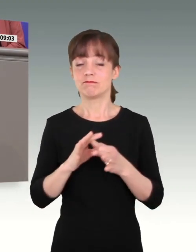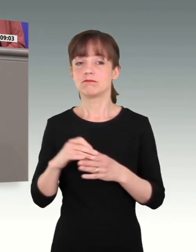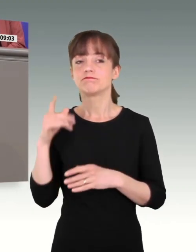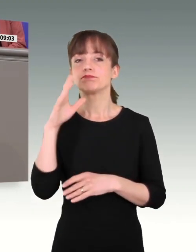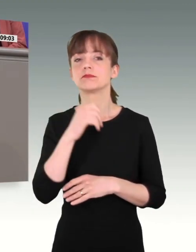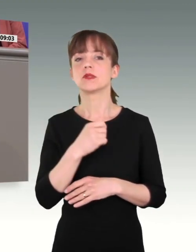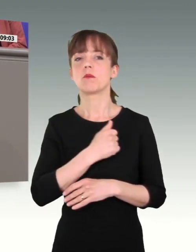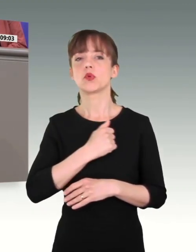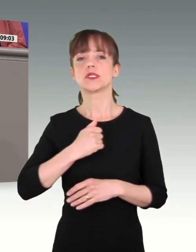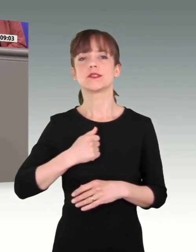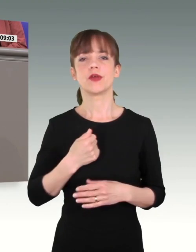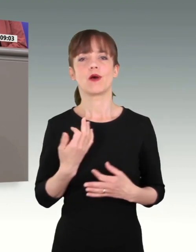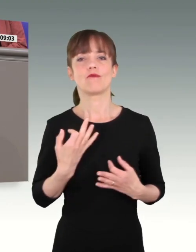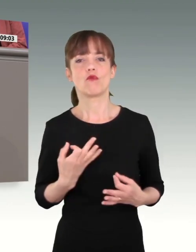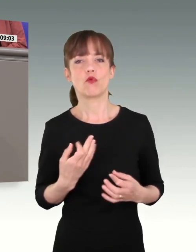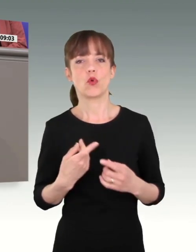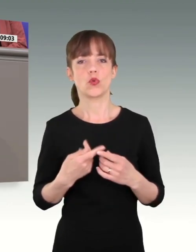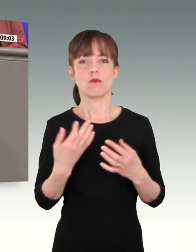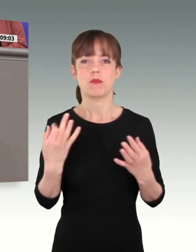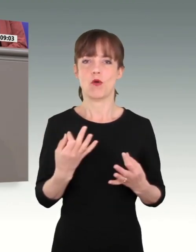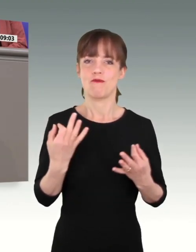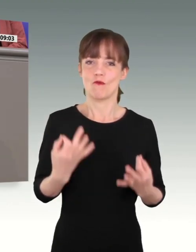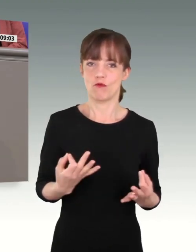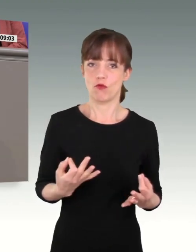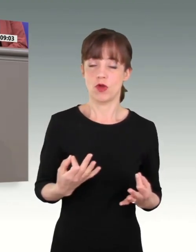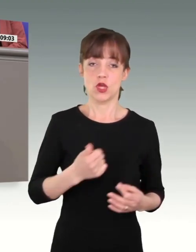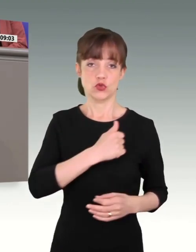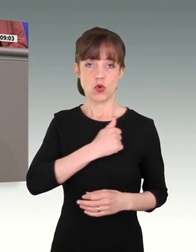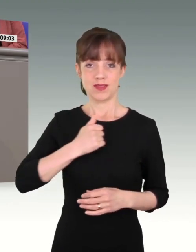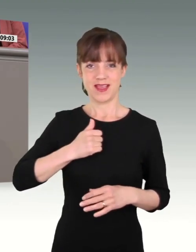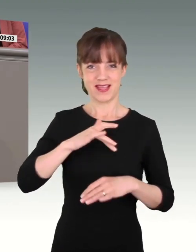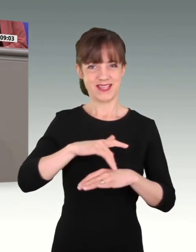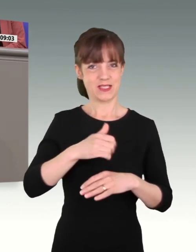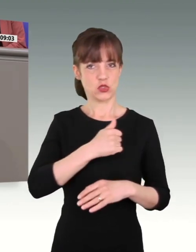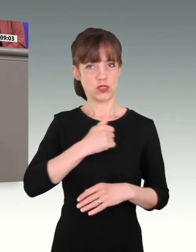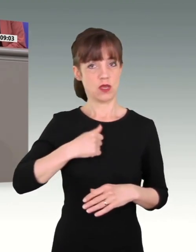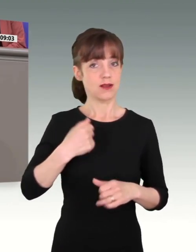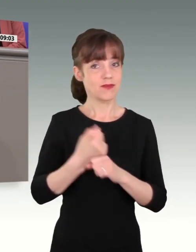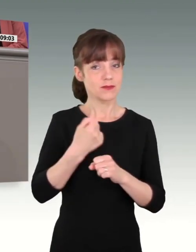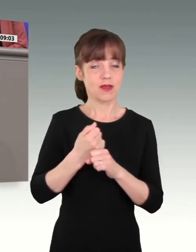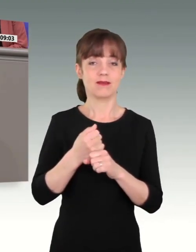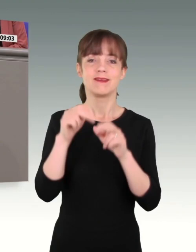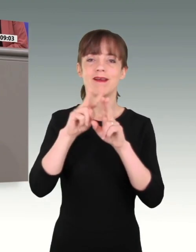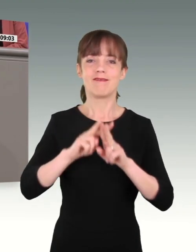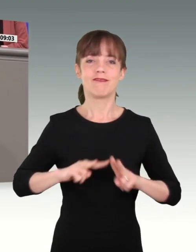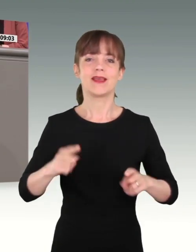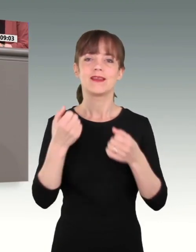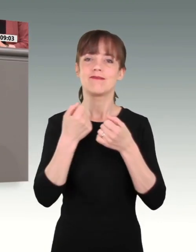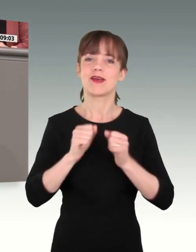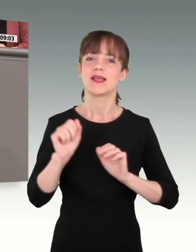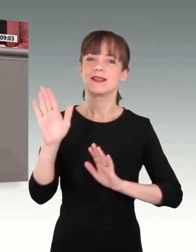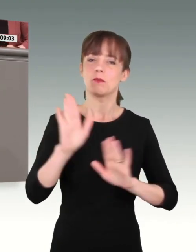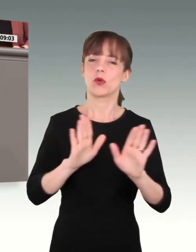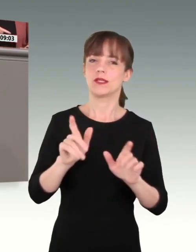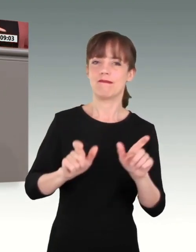und warum wir sie brauchen. Unsere Soldatinnen und Soldaten verteidigen Frieden, Freiheit, Demokratie und Sicherheit.